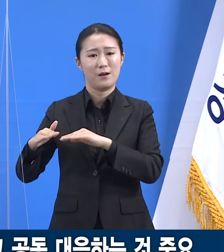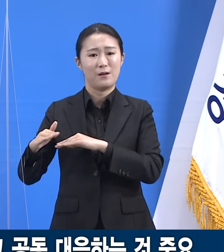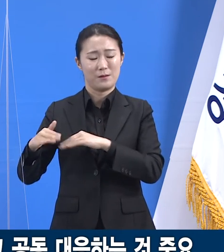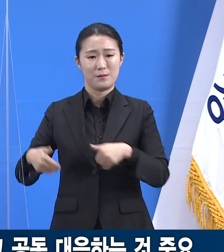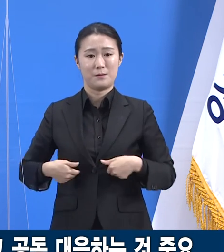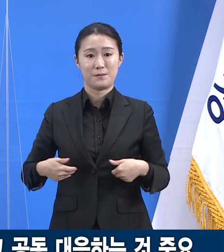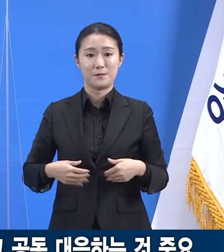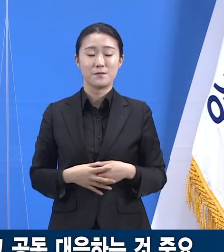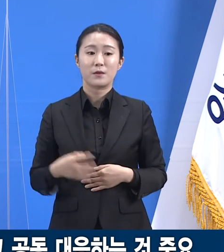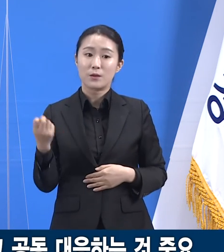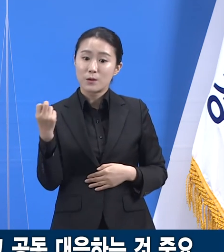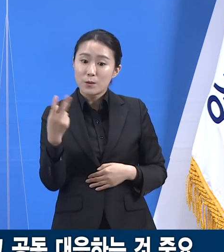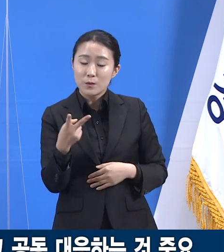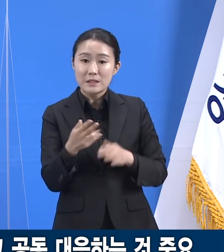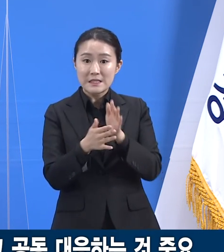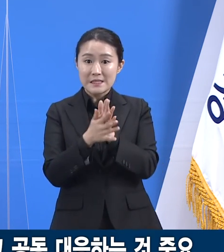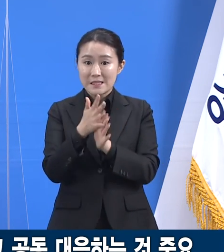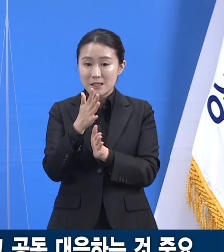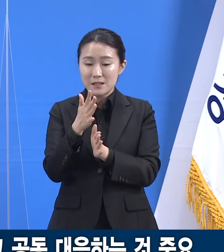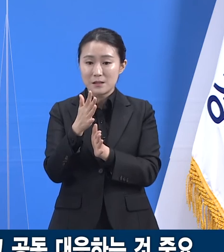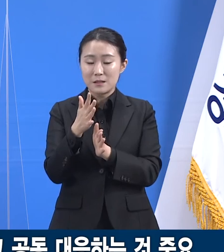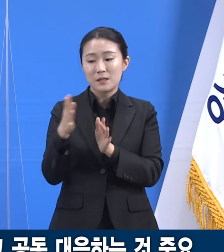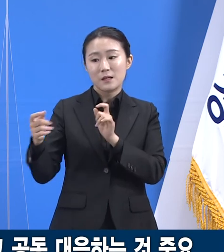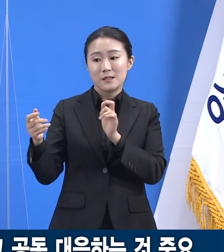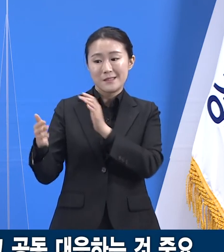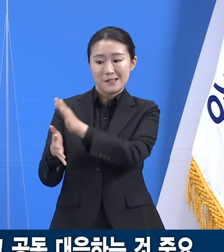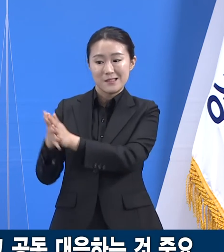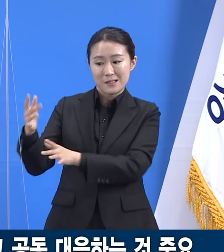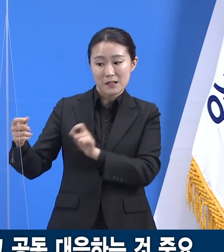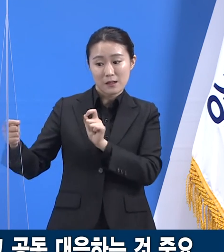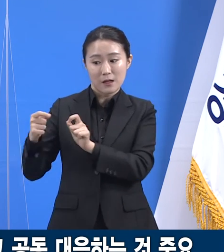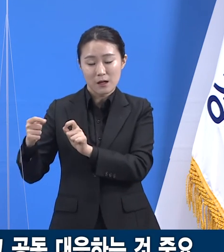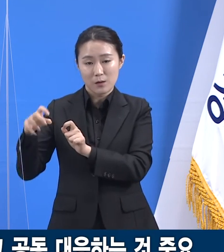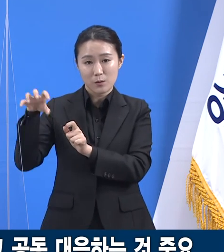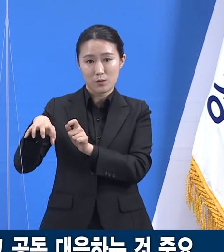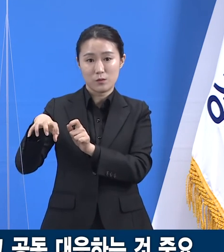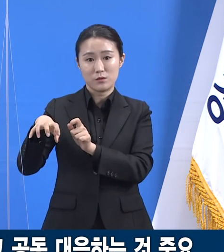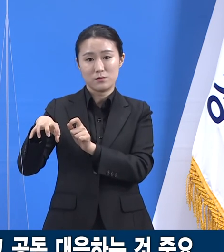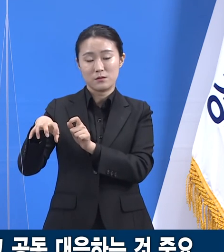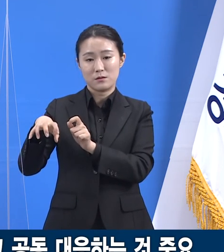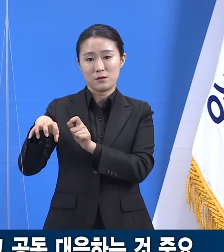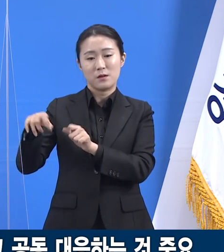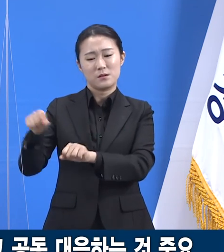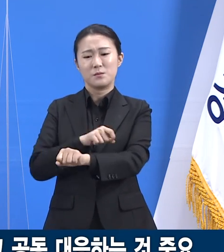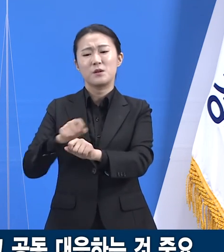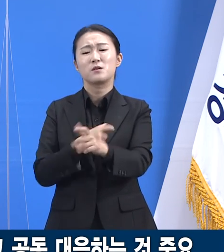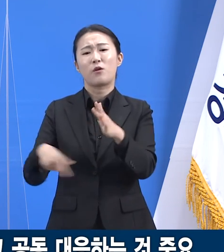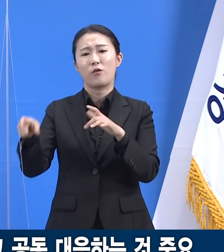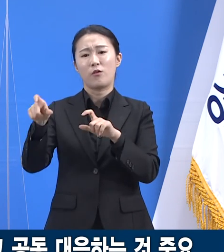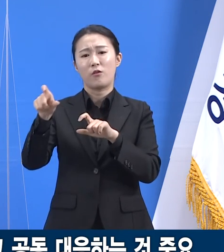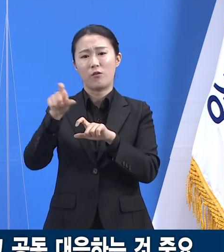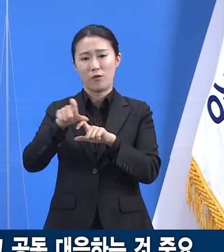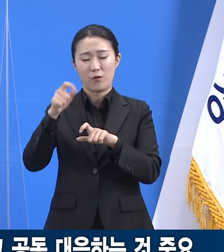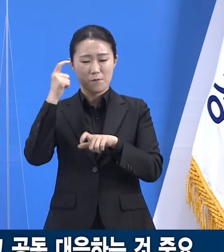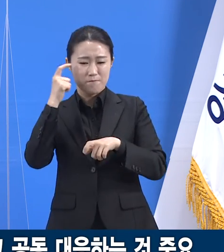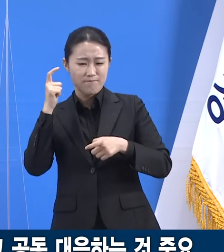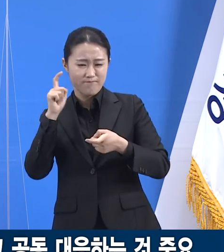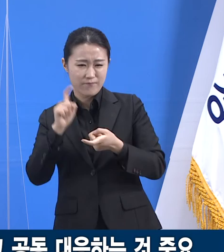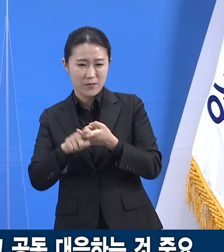시군은 생활권이 겹치는 인접시군의 유행 상황에 대해서 특별한 관심과 주의를 기울여야 합니다.